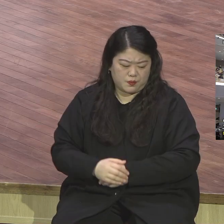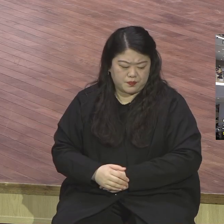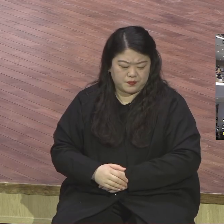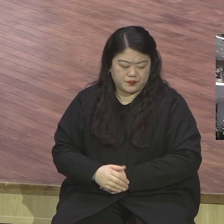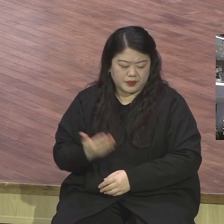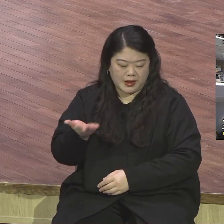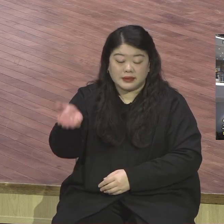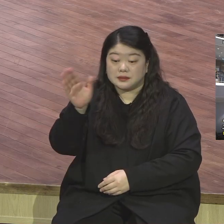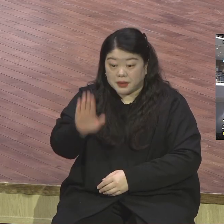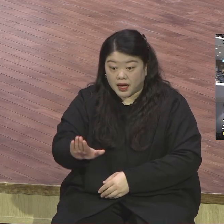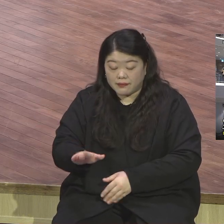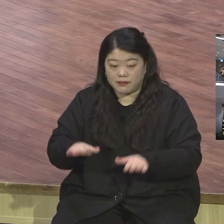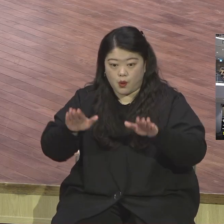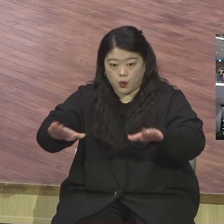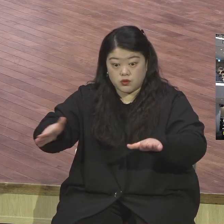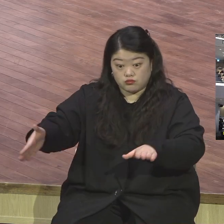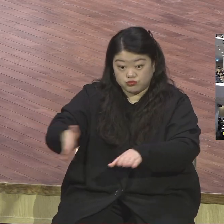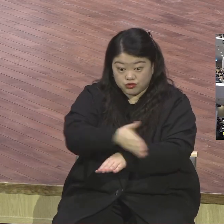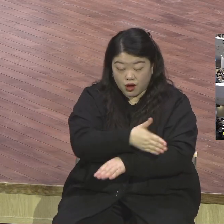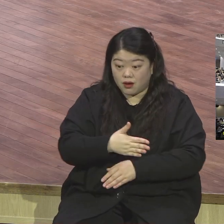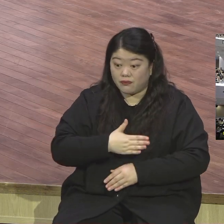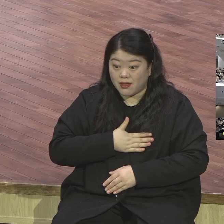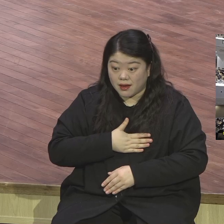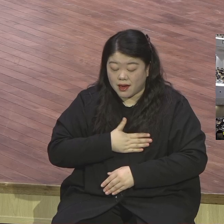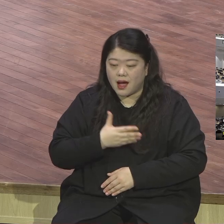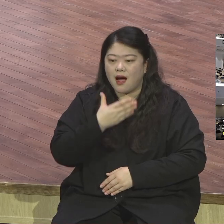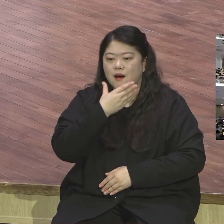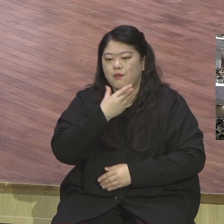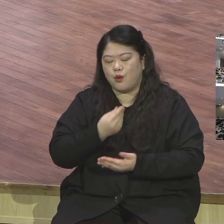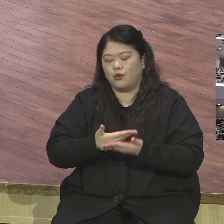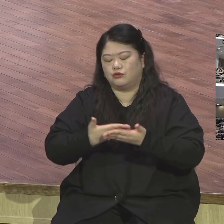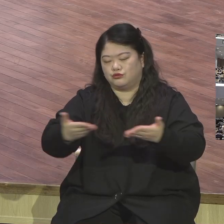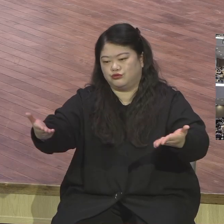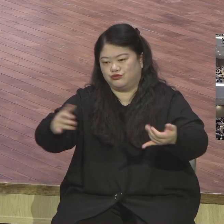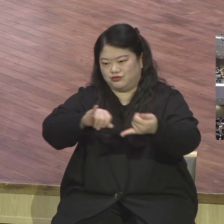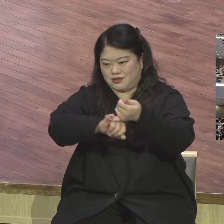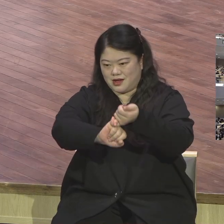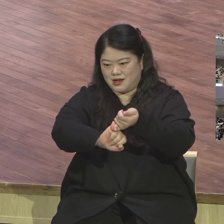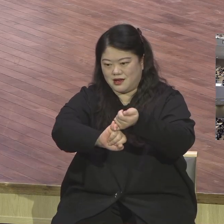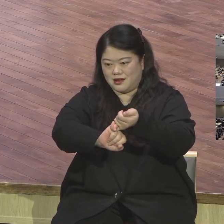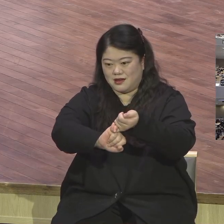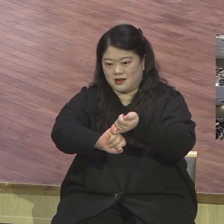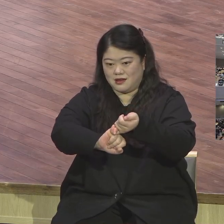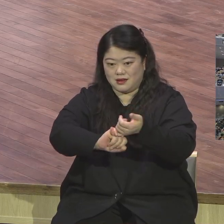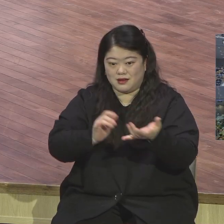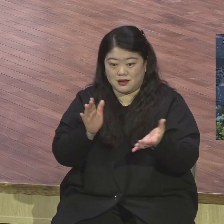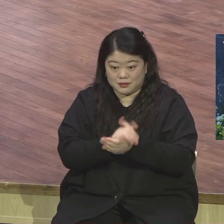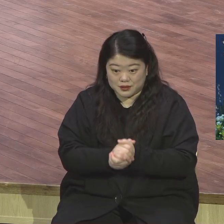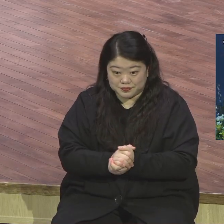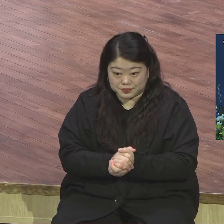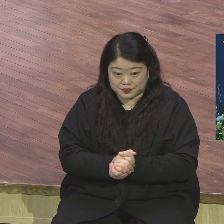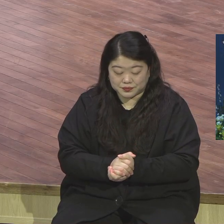오늘부터는 내가 네게 복을 주리라 하나님께서 이스라엘 백성들에게